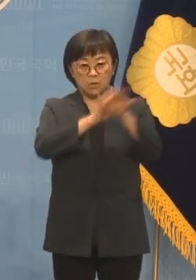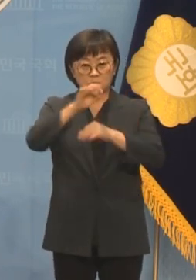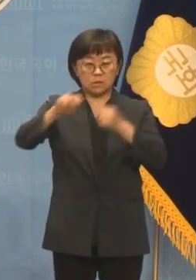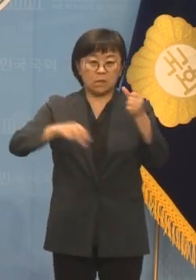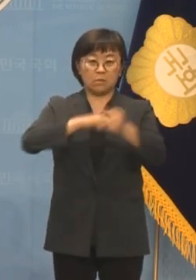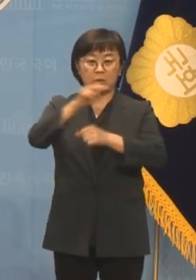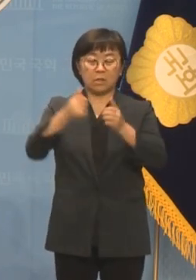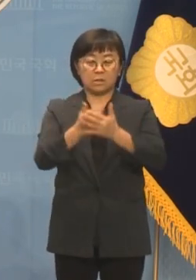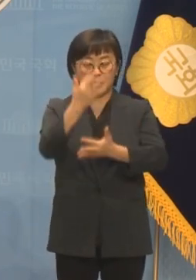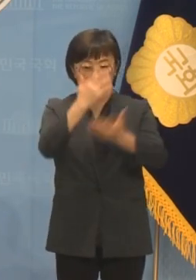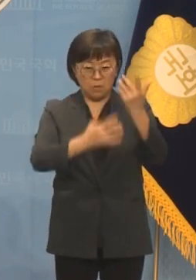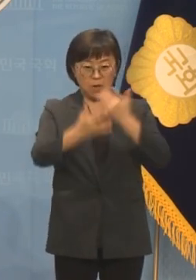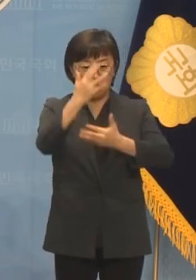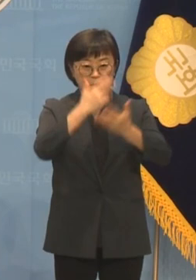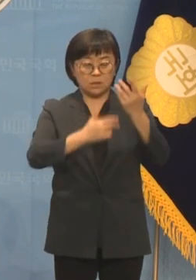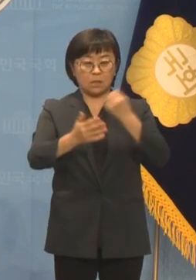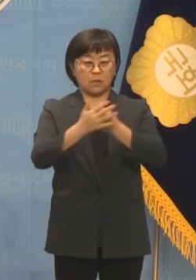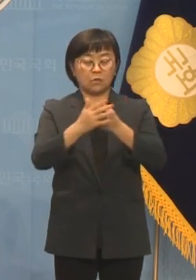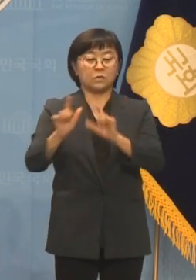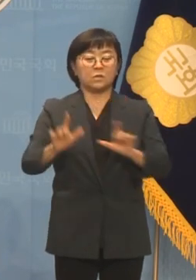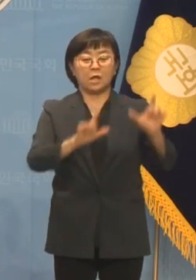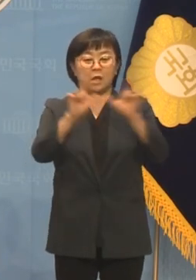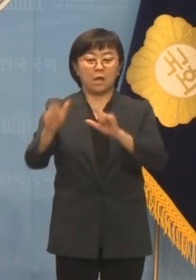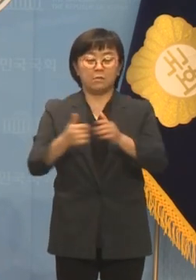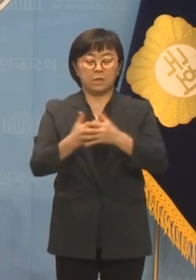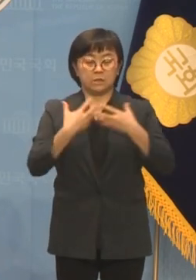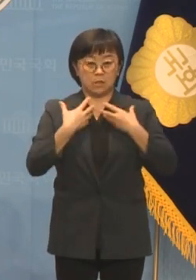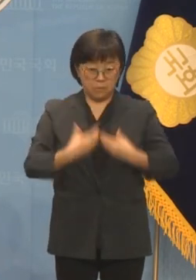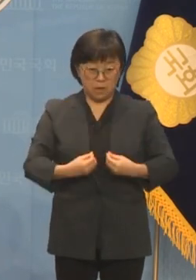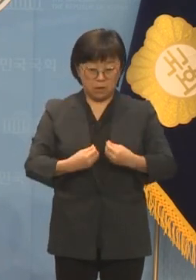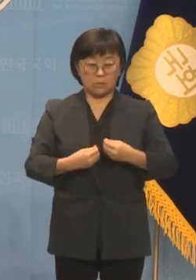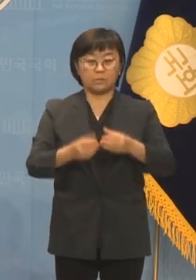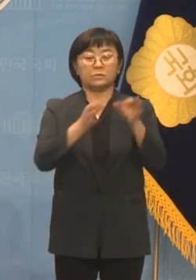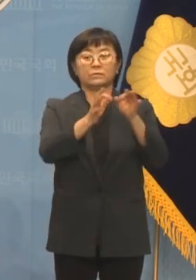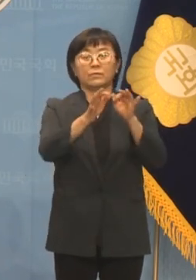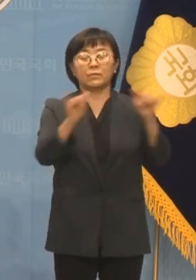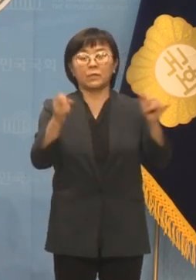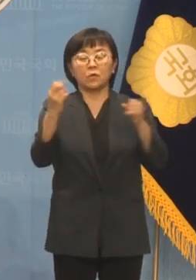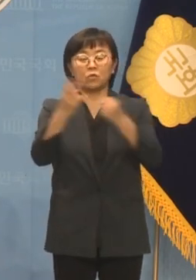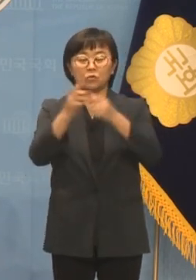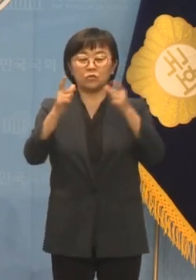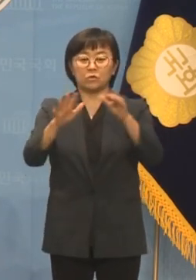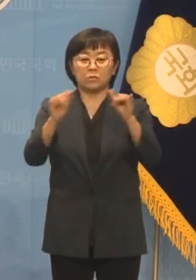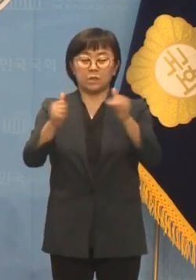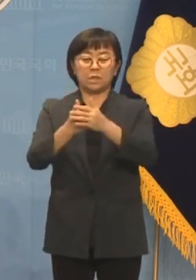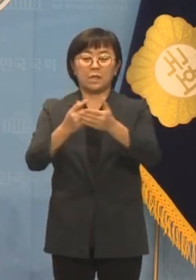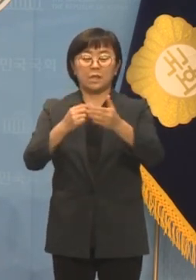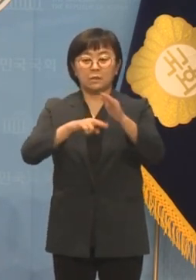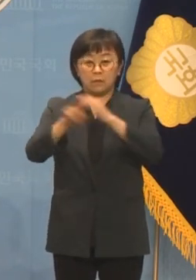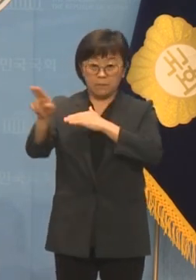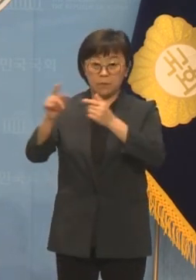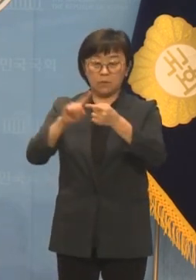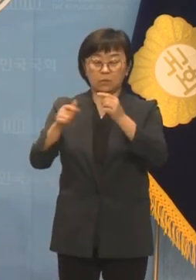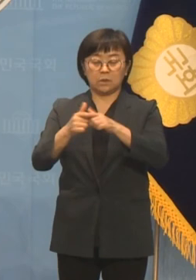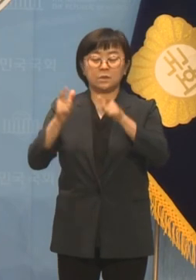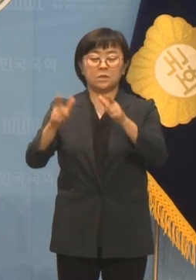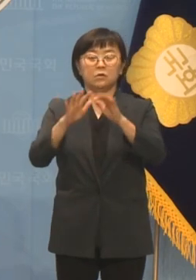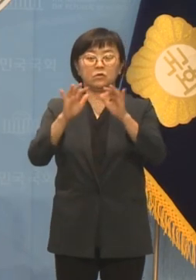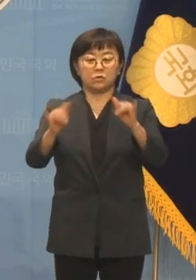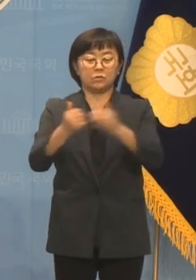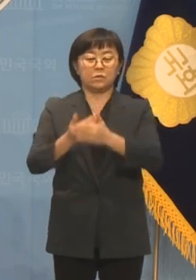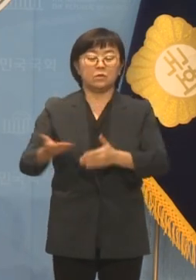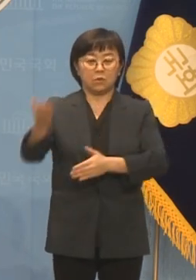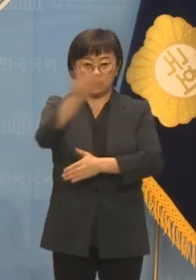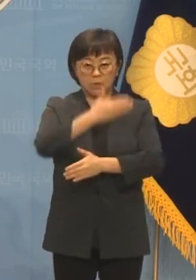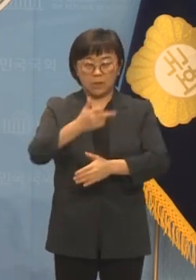화재로 생업의 수단을 잃고 큰 상심에 빠져 계실 상인과 주민대피령으로 놀라셨을 지역주민 여러분께